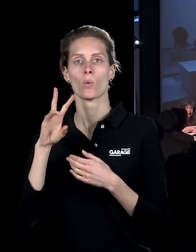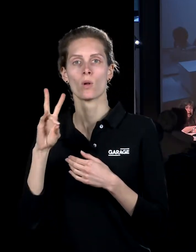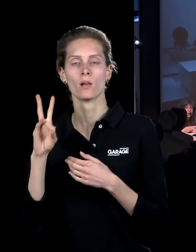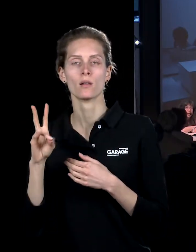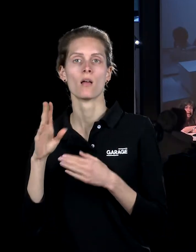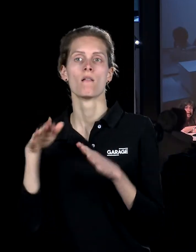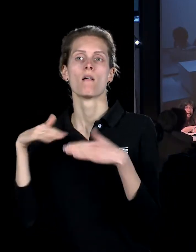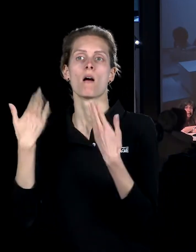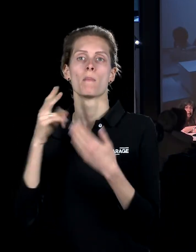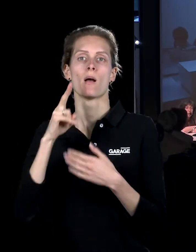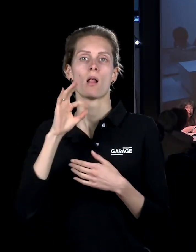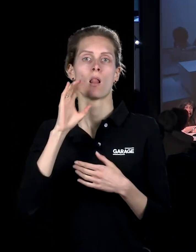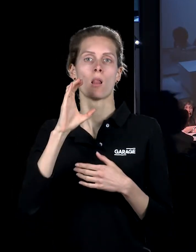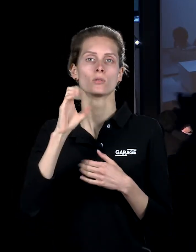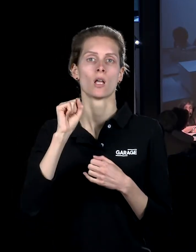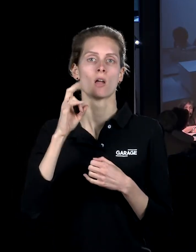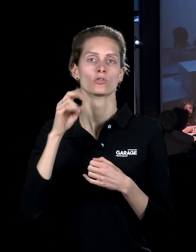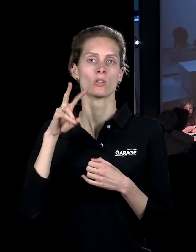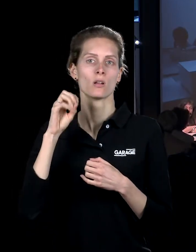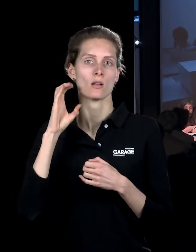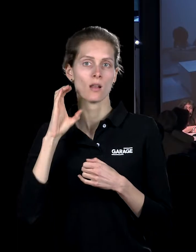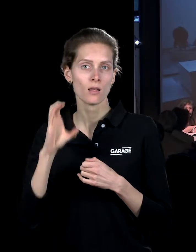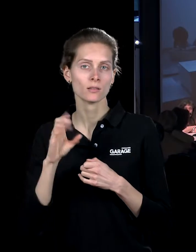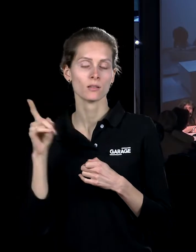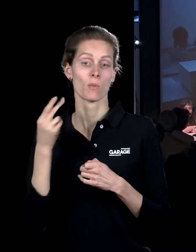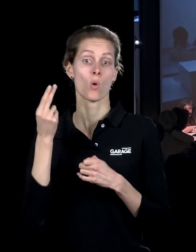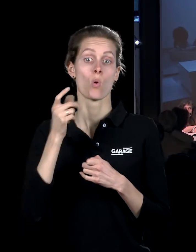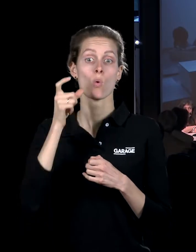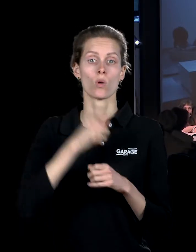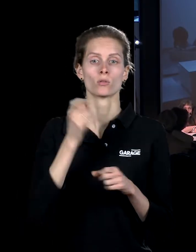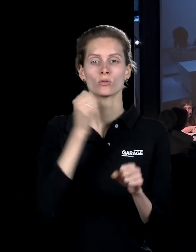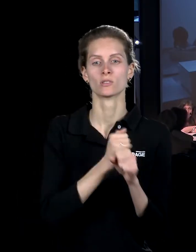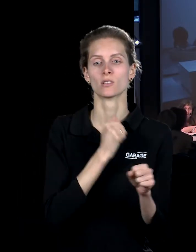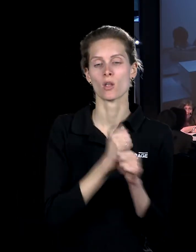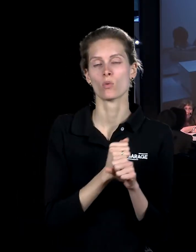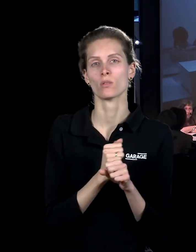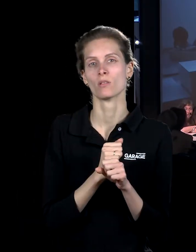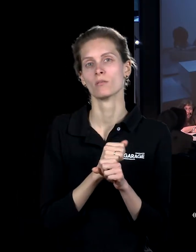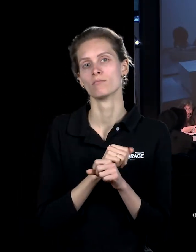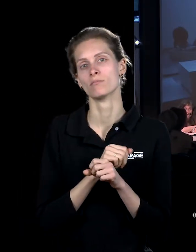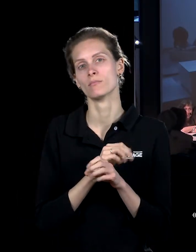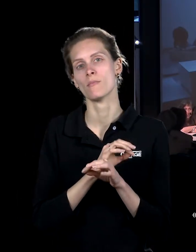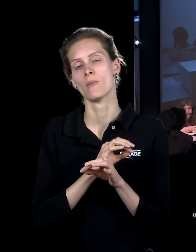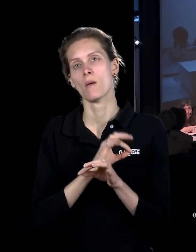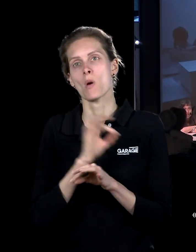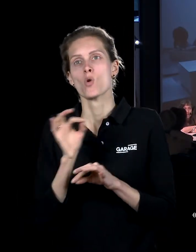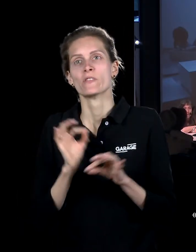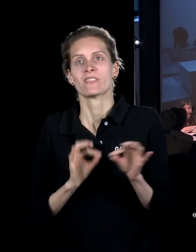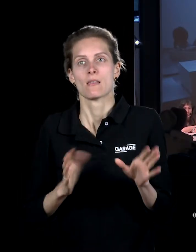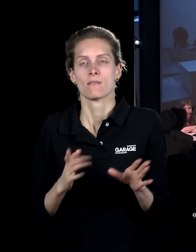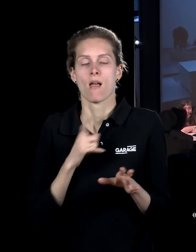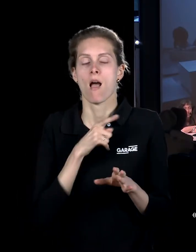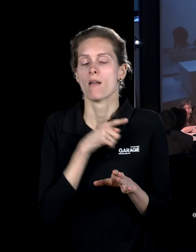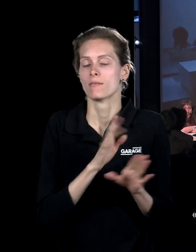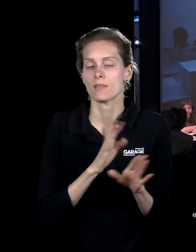Лос-Анджелесе. И поскольку у него, собственно, не художник, который создает произведения, художник, как он сам говорит, который создает ситуации,